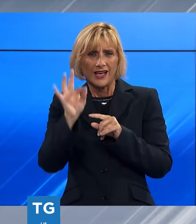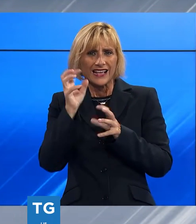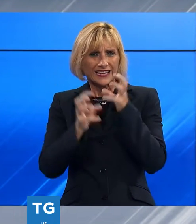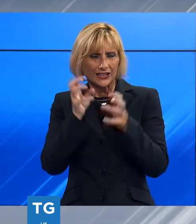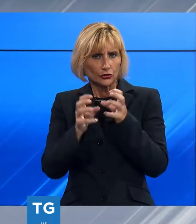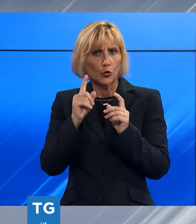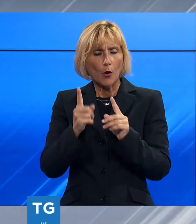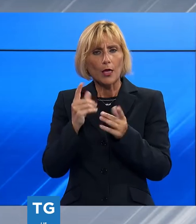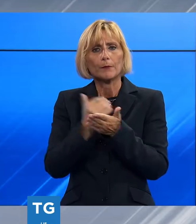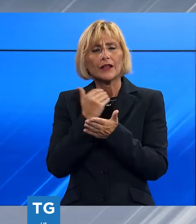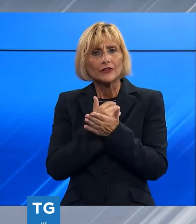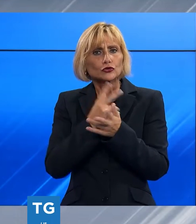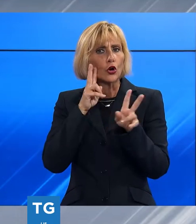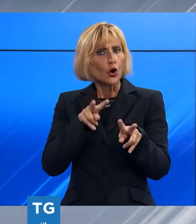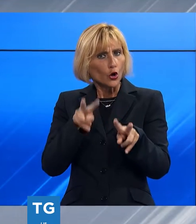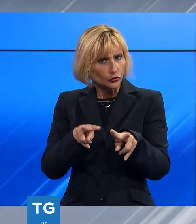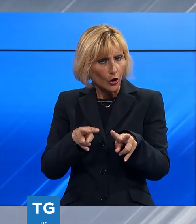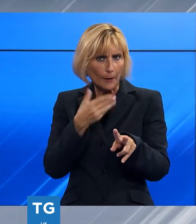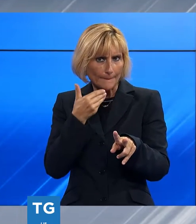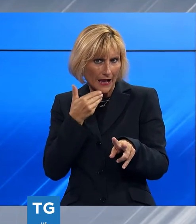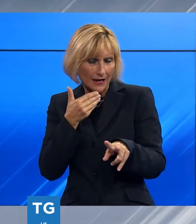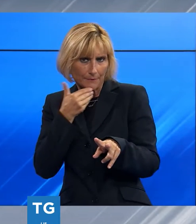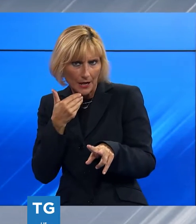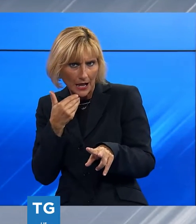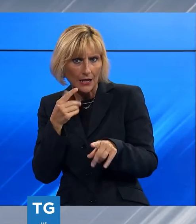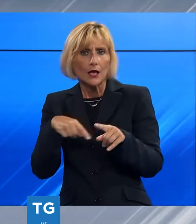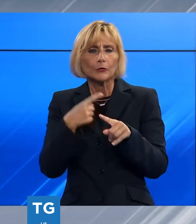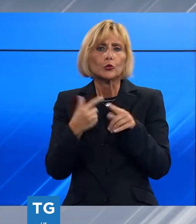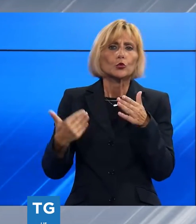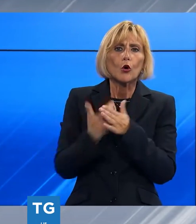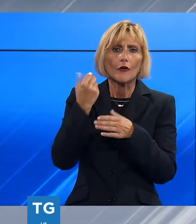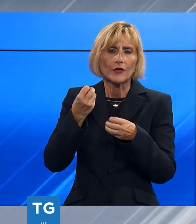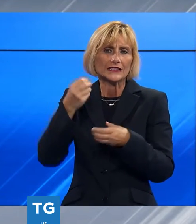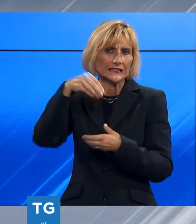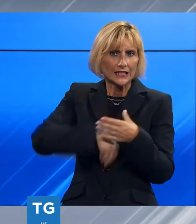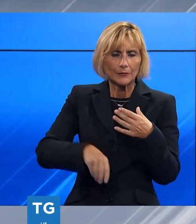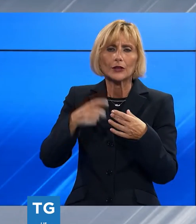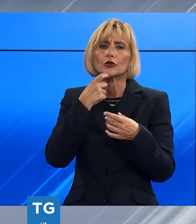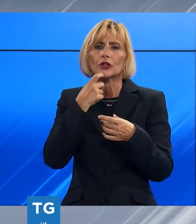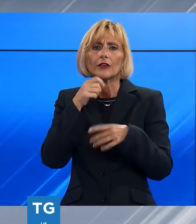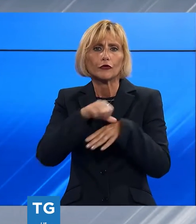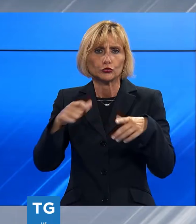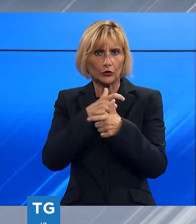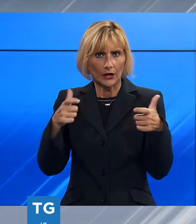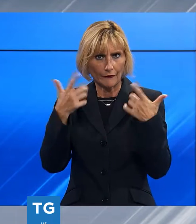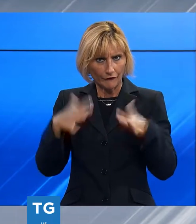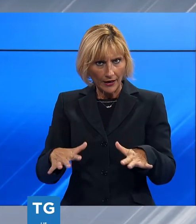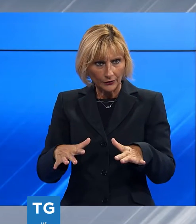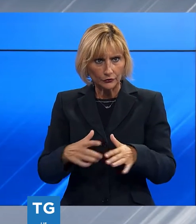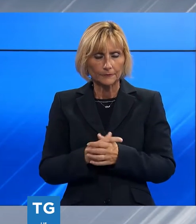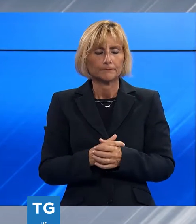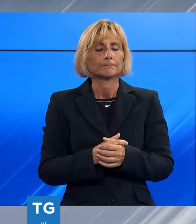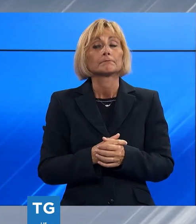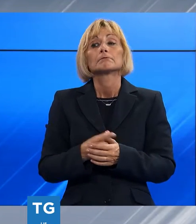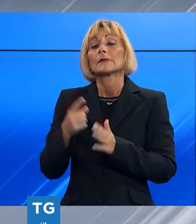prevenzione e i controlli, ma anche l'odissea del reinserimento nel mondo del lavoro di chi ha subito infortuni gravi. Le liste sono molto lunghe,